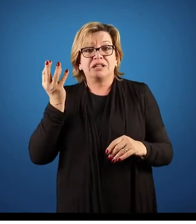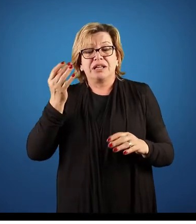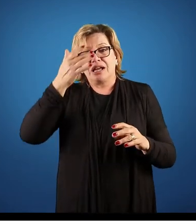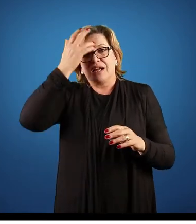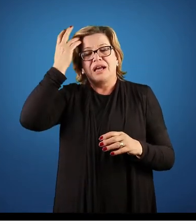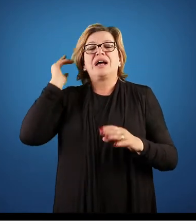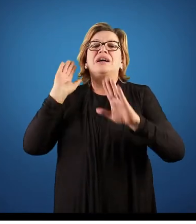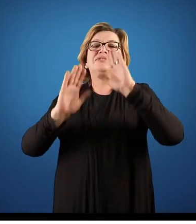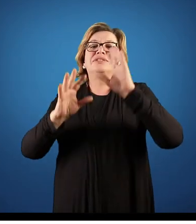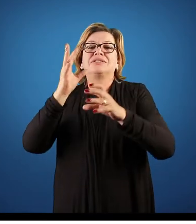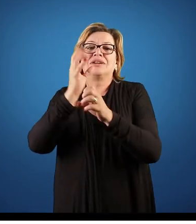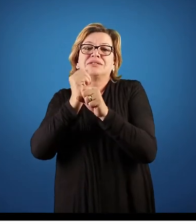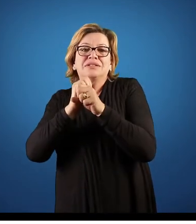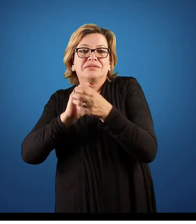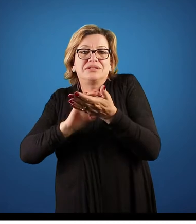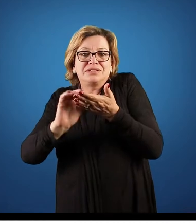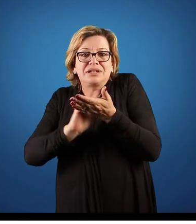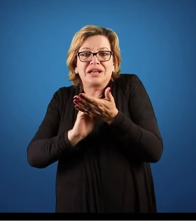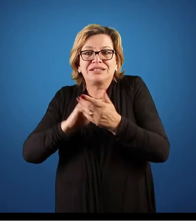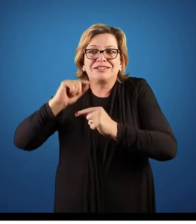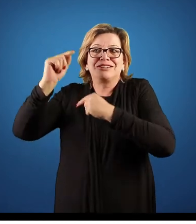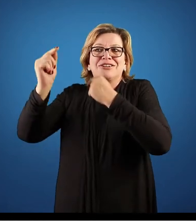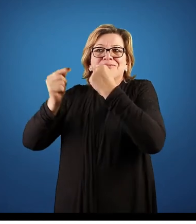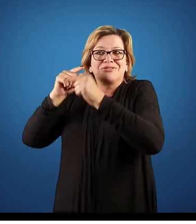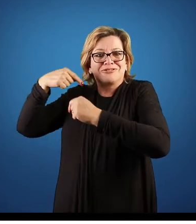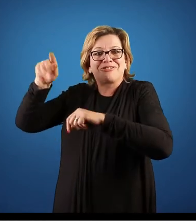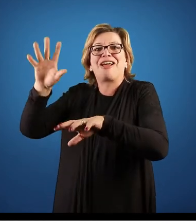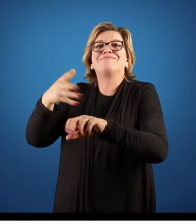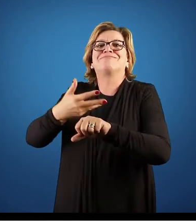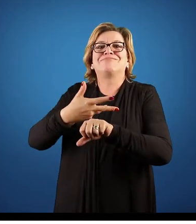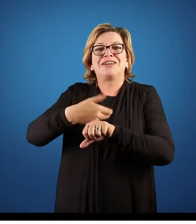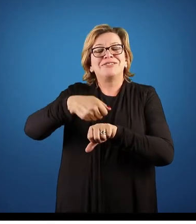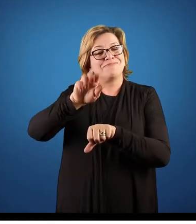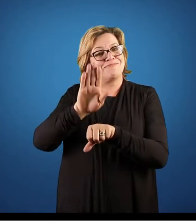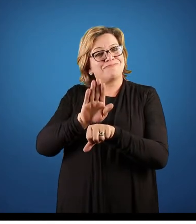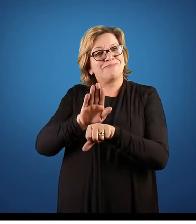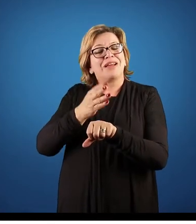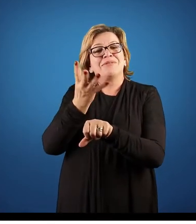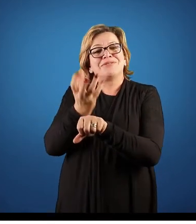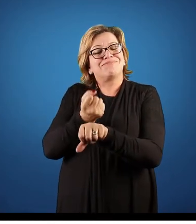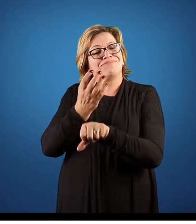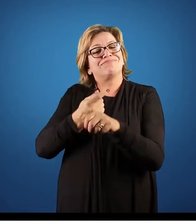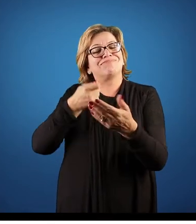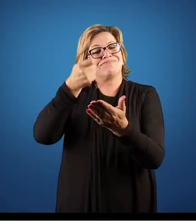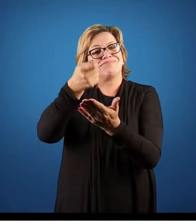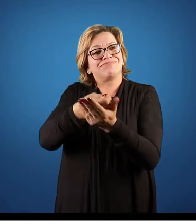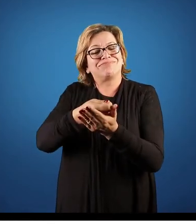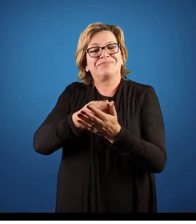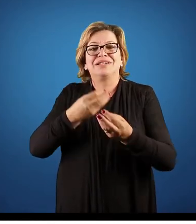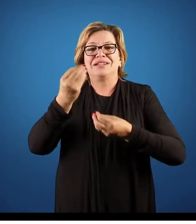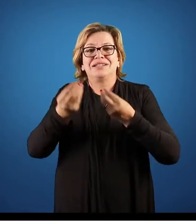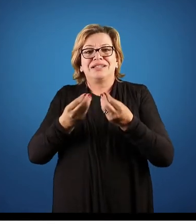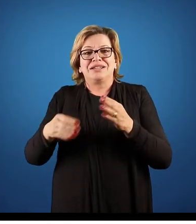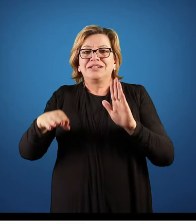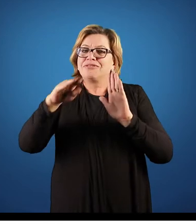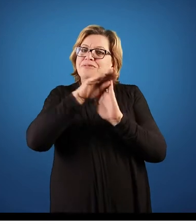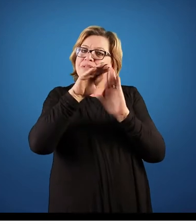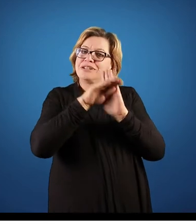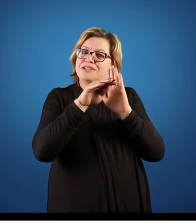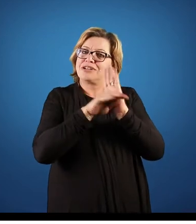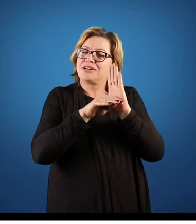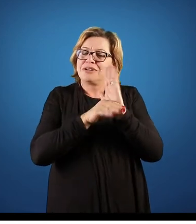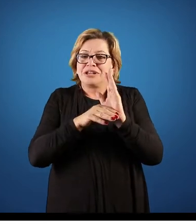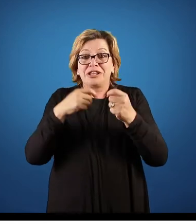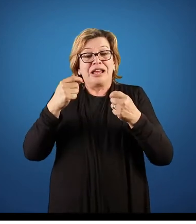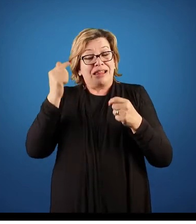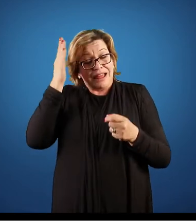contabilidade vai saber que saiu tal mercadoria, para recolher os impostos lá no final do mês. Ah, o setor de planejamento da produção,